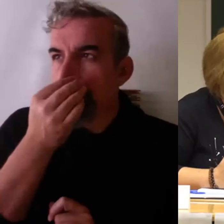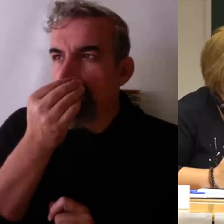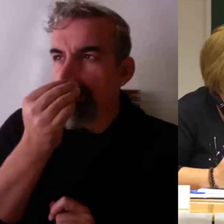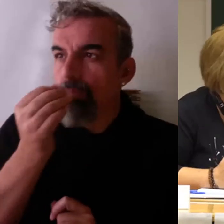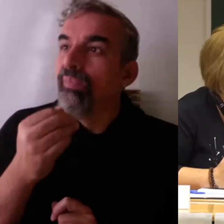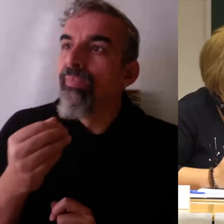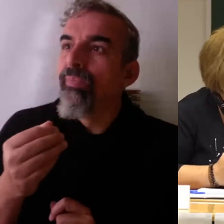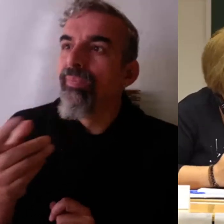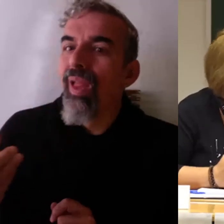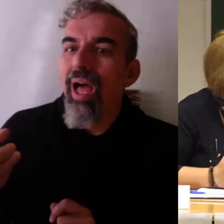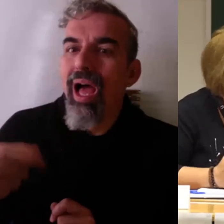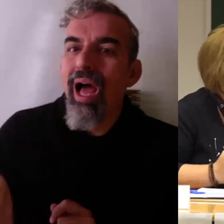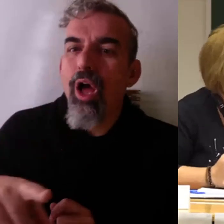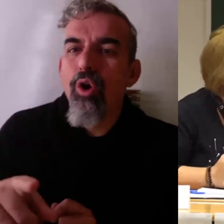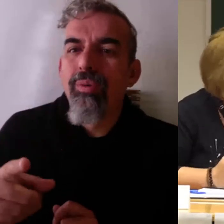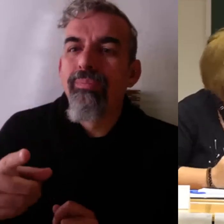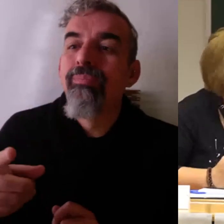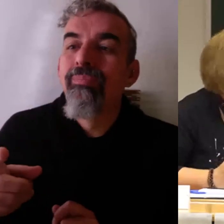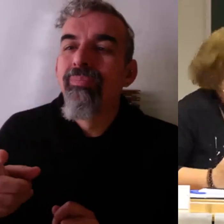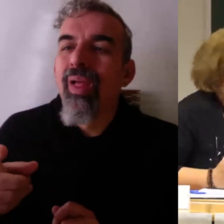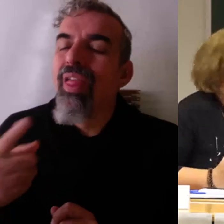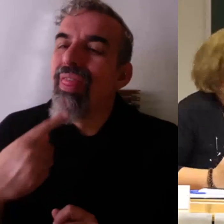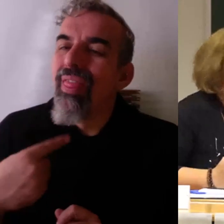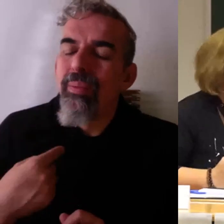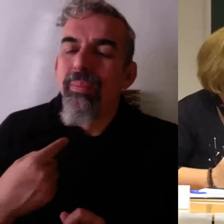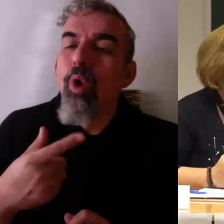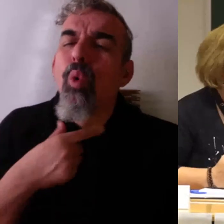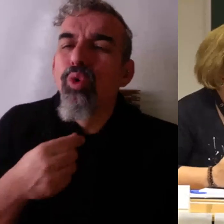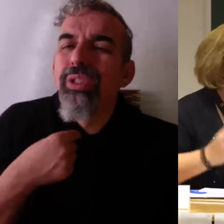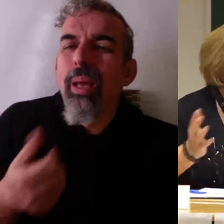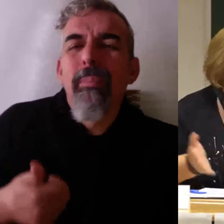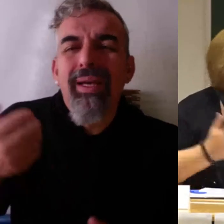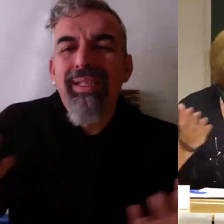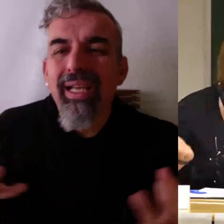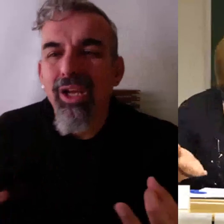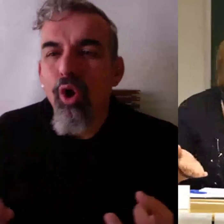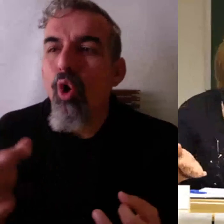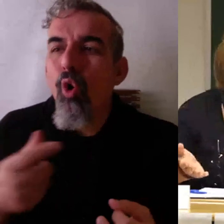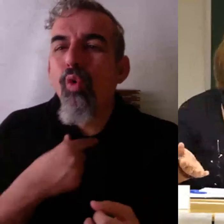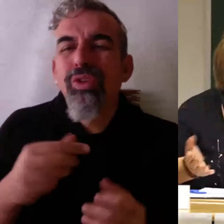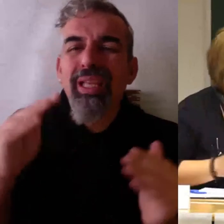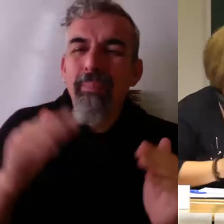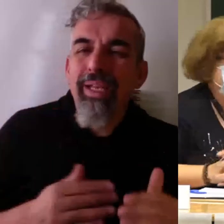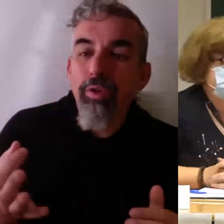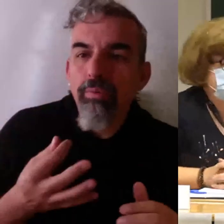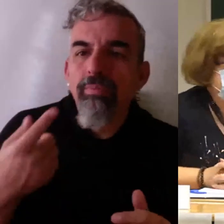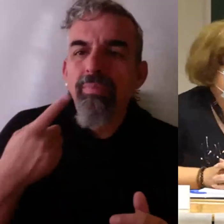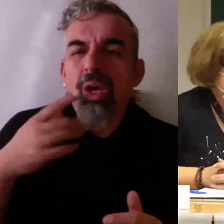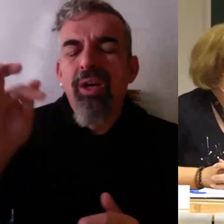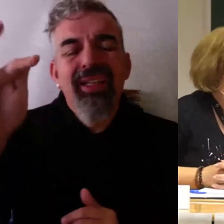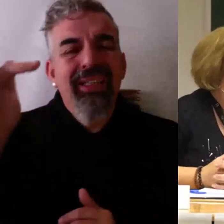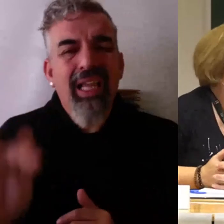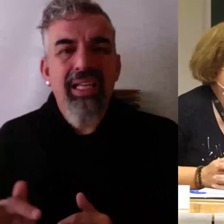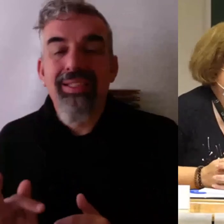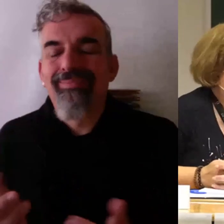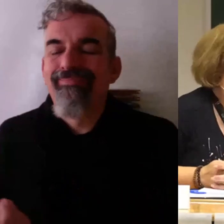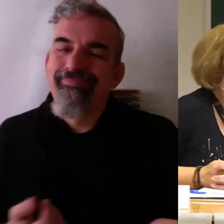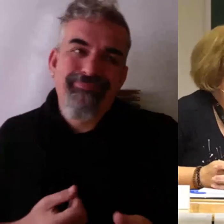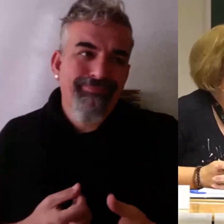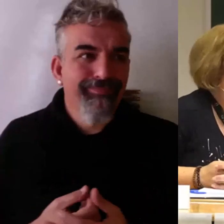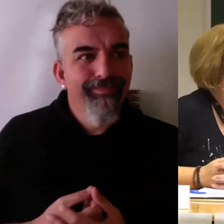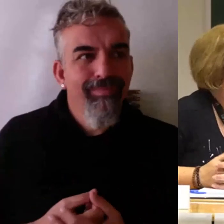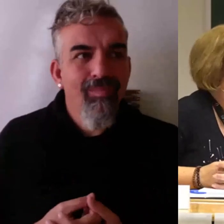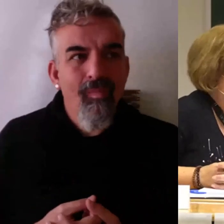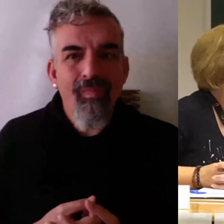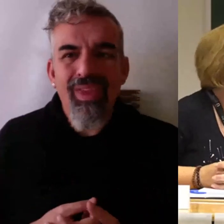decir qué es lo que le ha gustado. No, un test, volvemos a un test, un test que me diga con escala